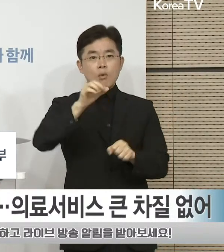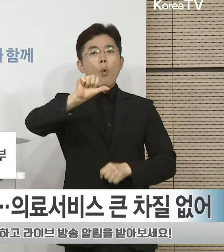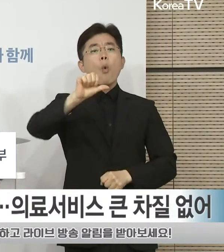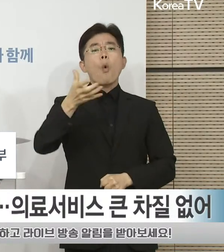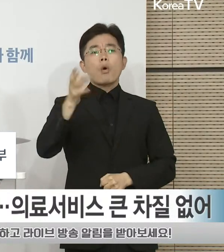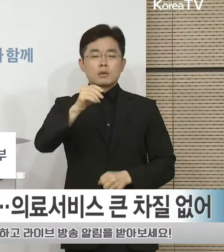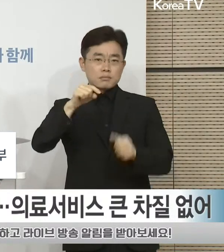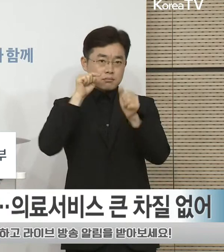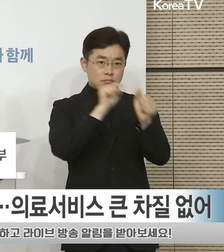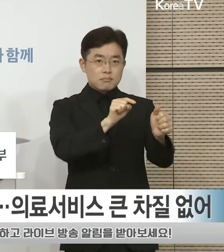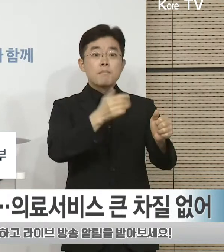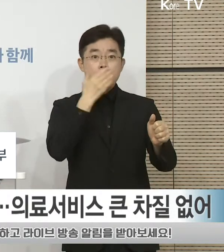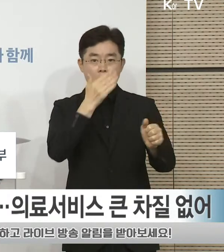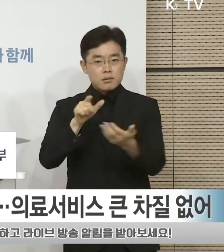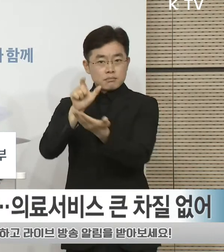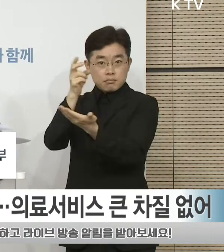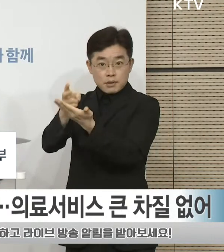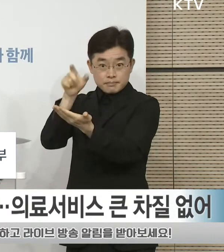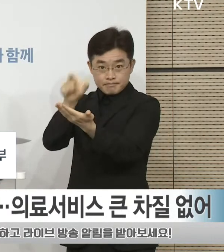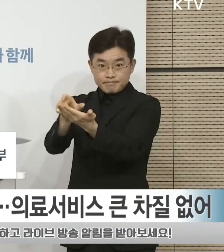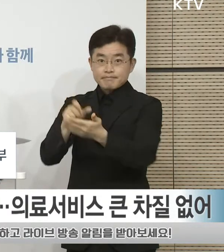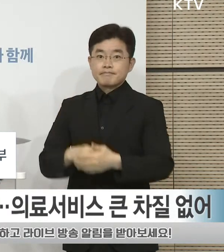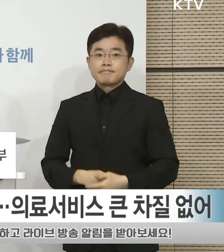5억 원을 부과할 수 있습니다.